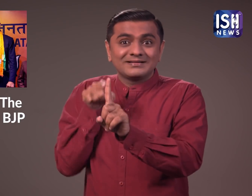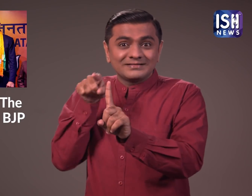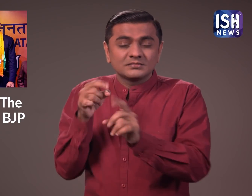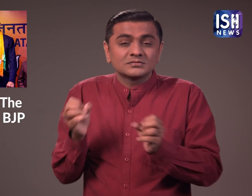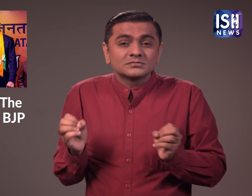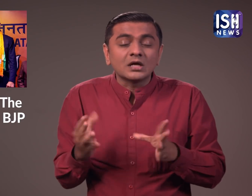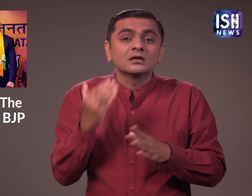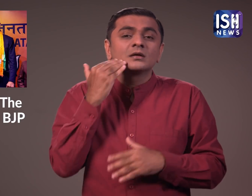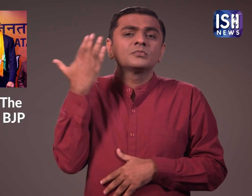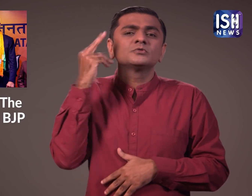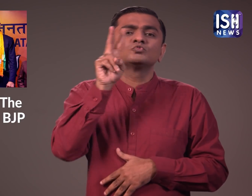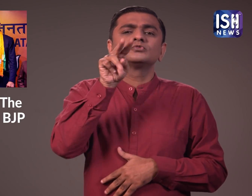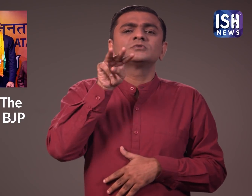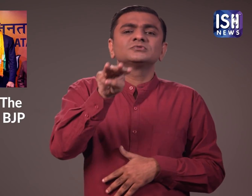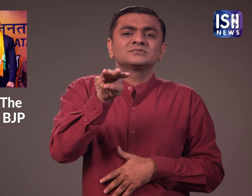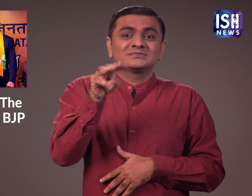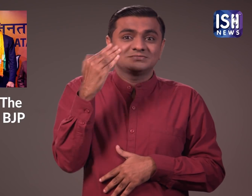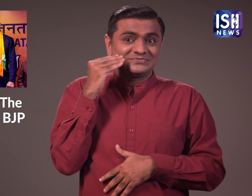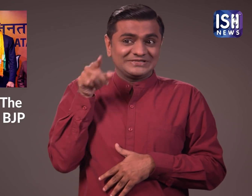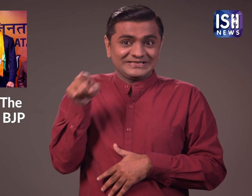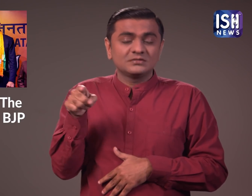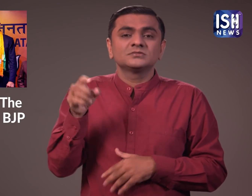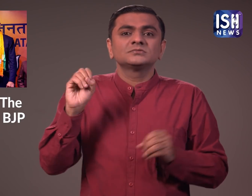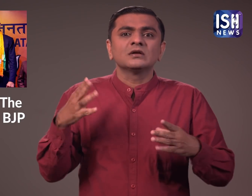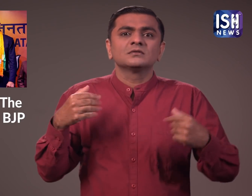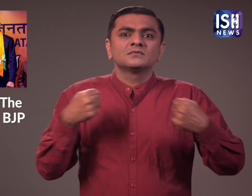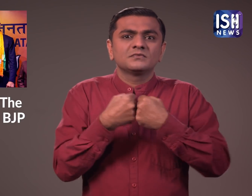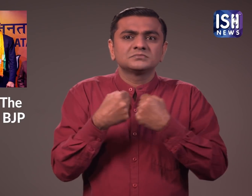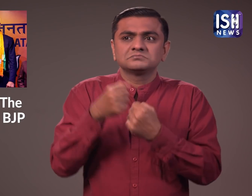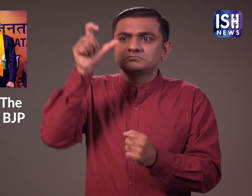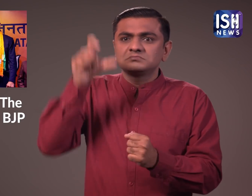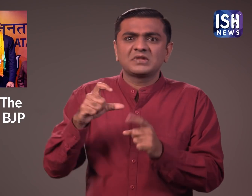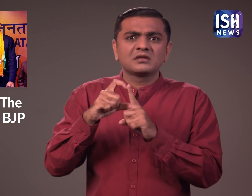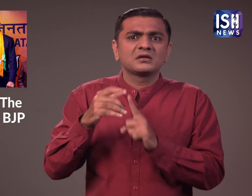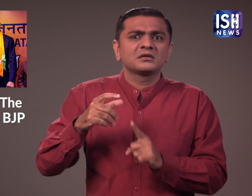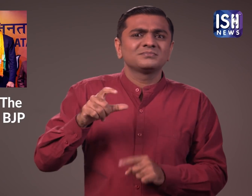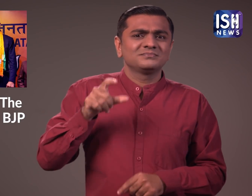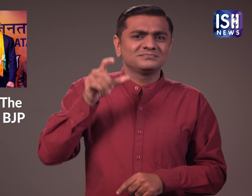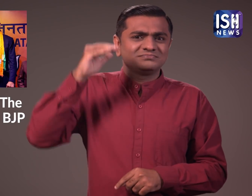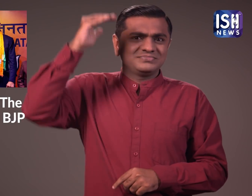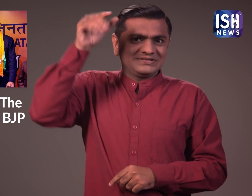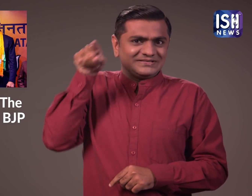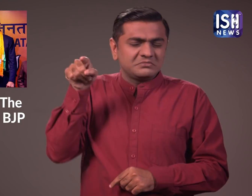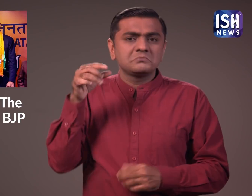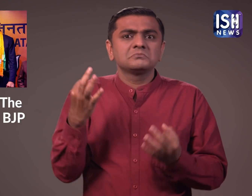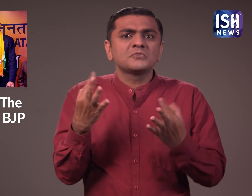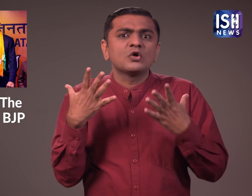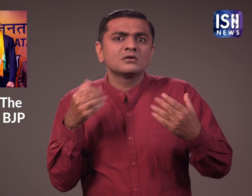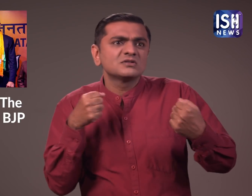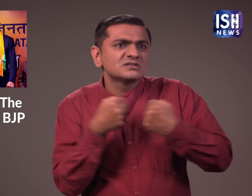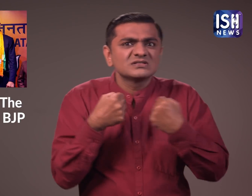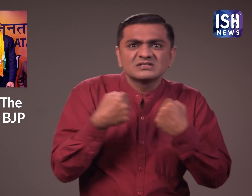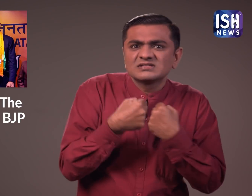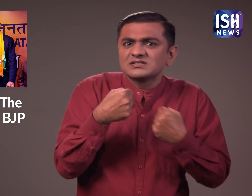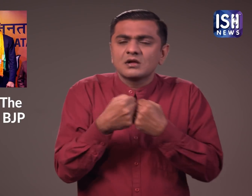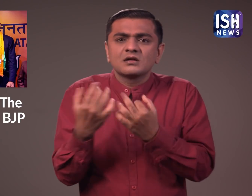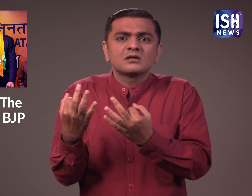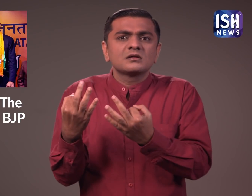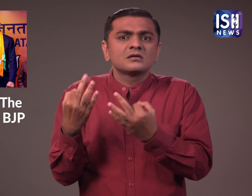खली ने साल 2000 में पेशेवर कुष्टी शुरू की।